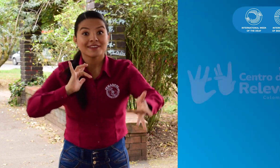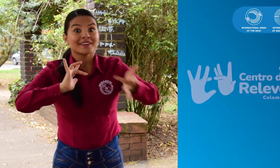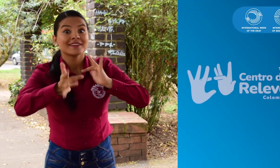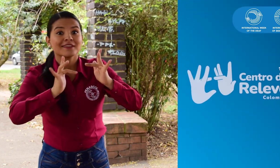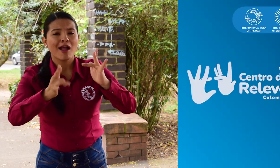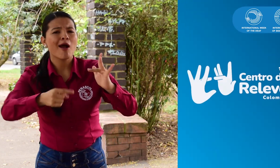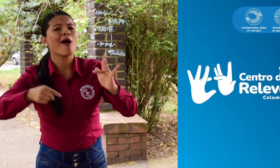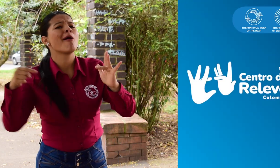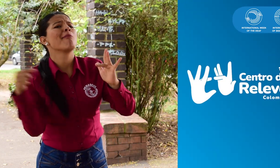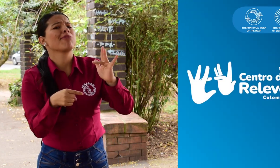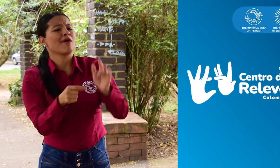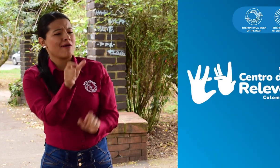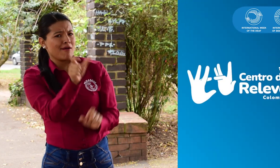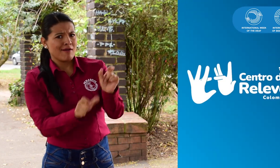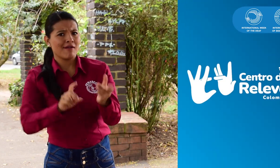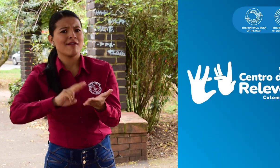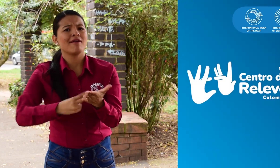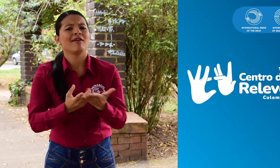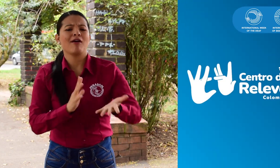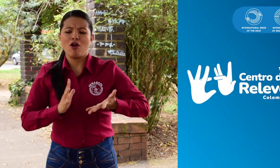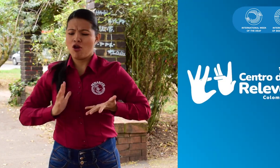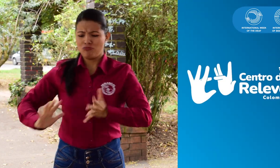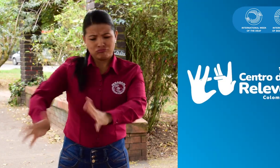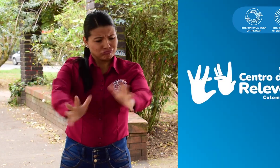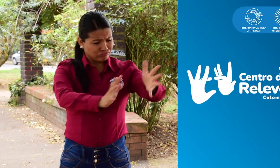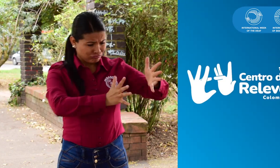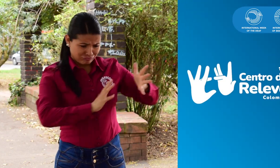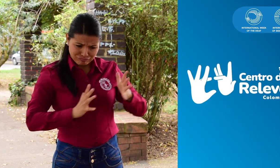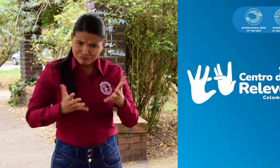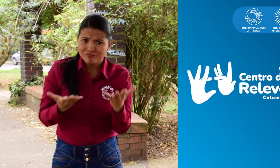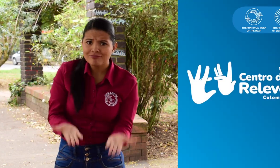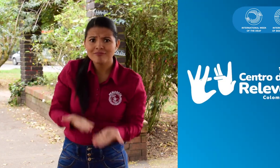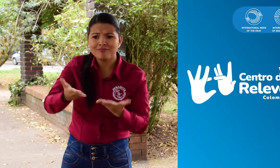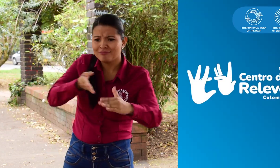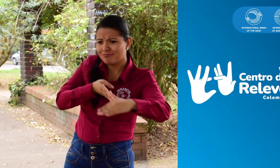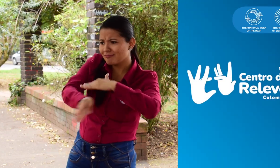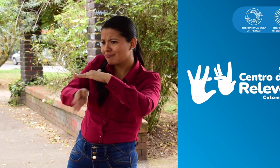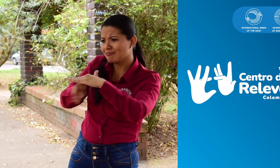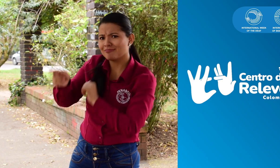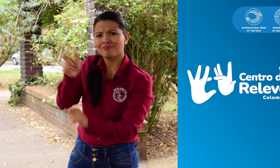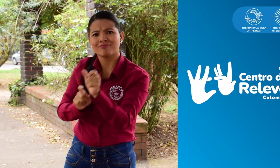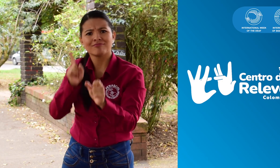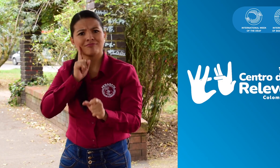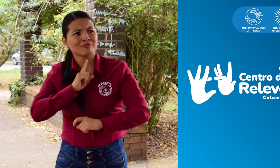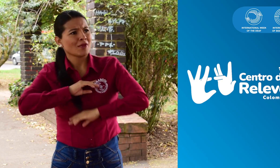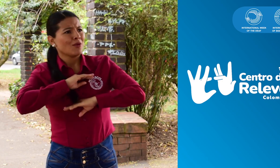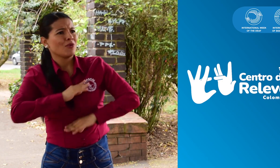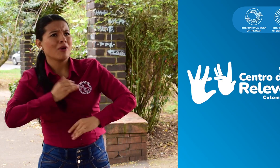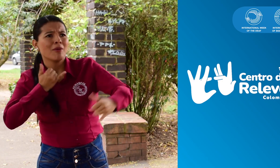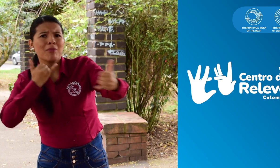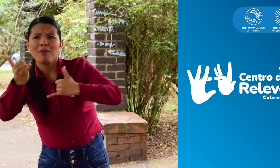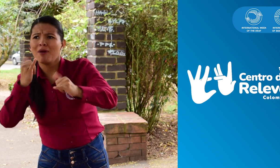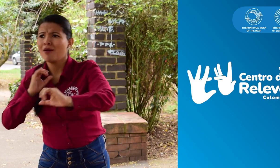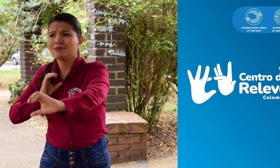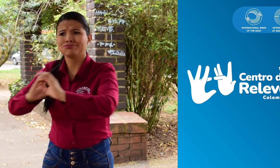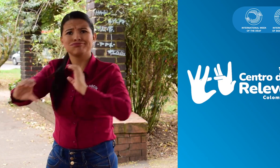Además, se cuenta con el Centro de Raleo, que tiene intérpretes de lengua de señas para que las personas sordas tengan acceso a llamadas y a una